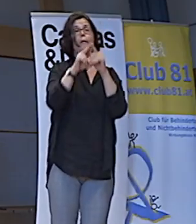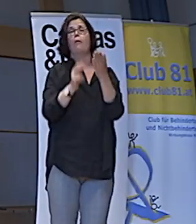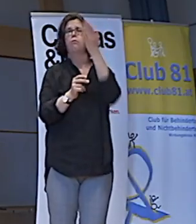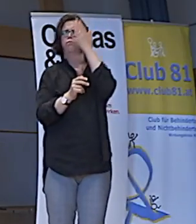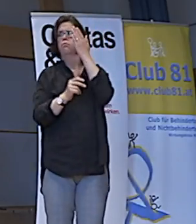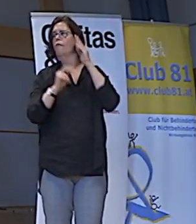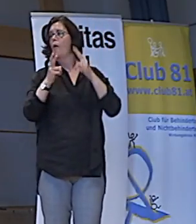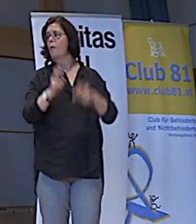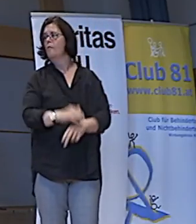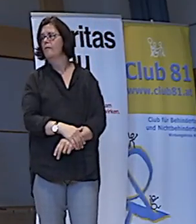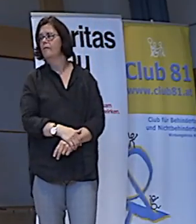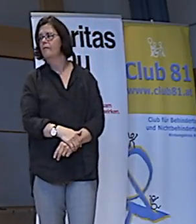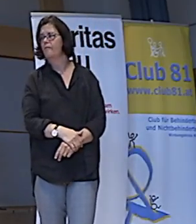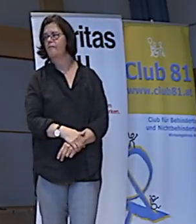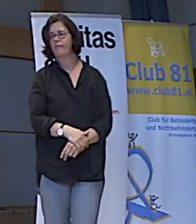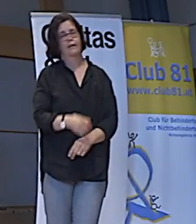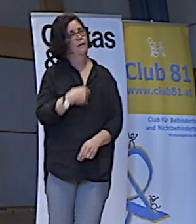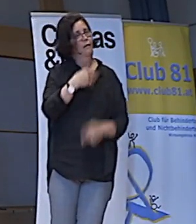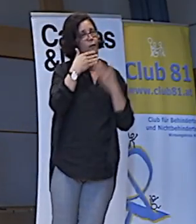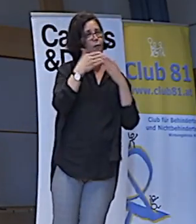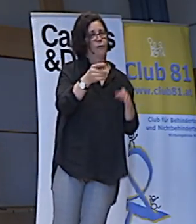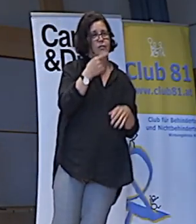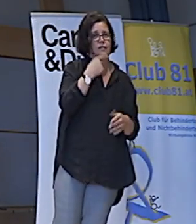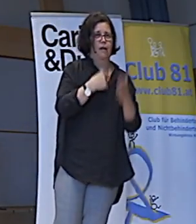ah, ich sage euchs.